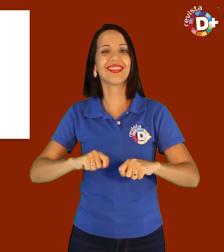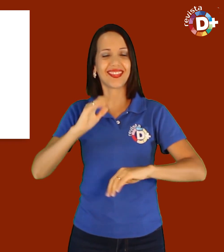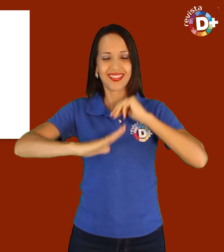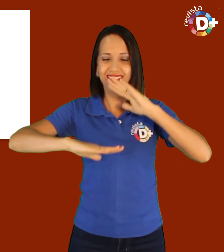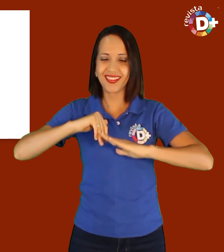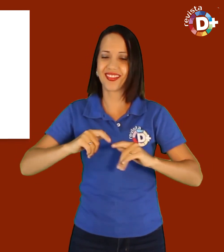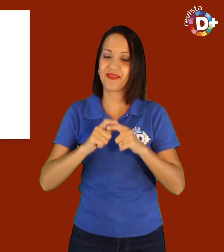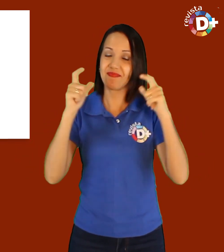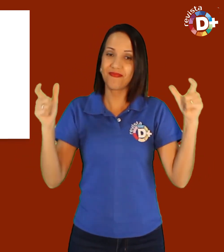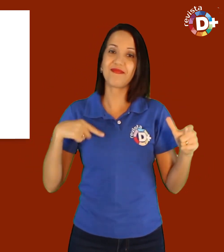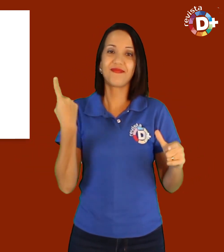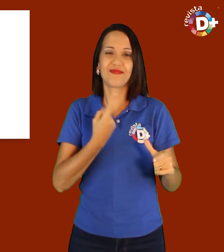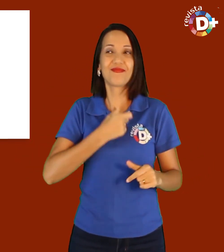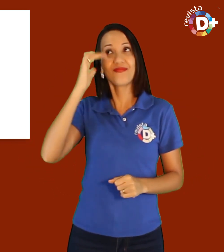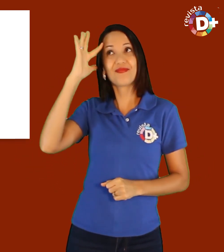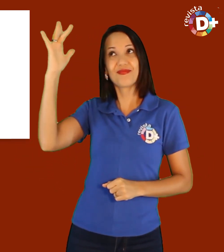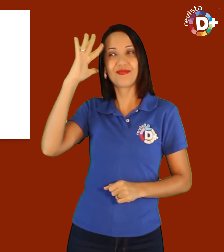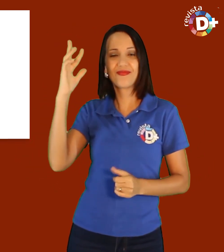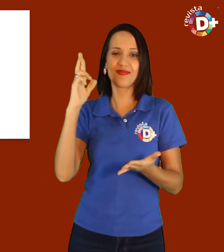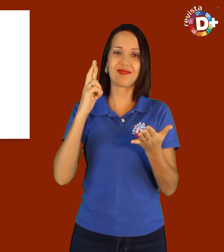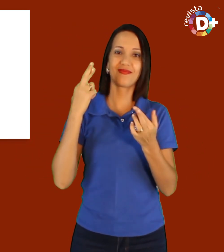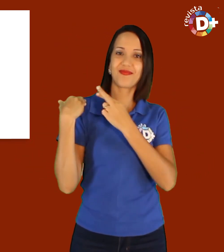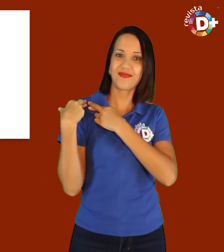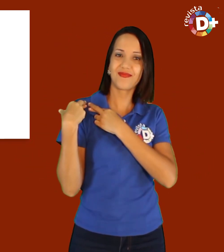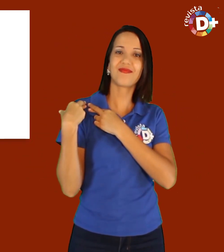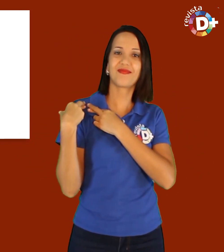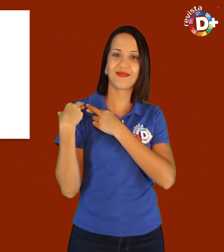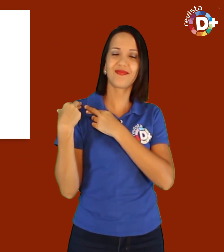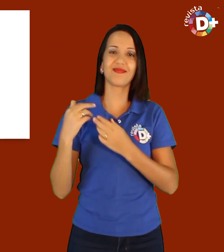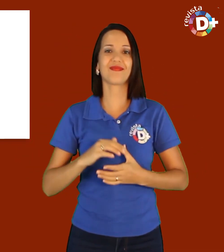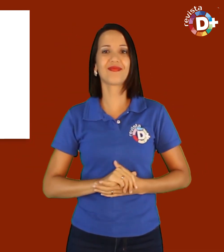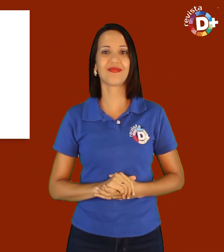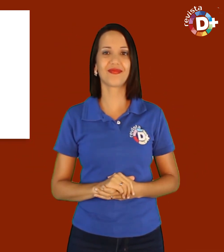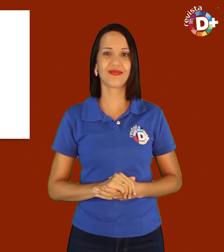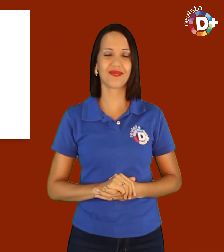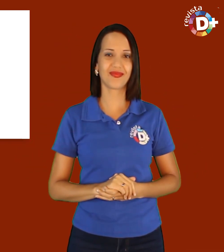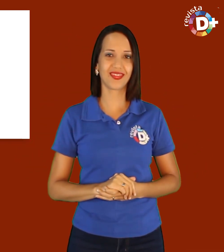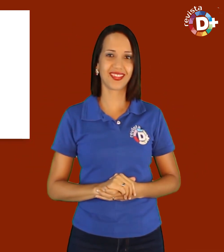para que possamos realizar grande parte de nossas tarefas e compromissos.